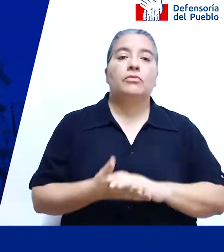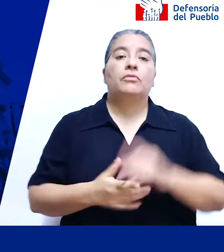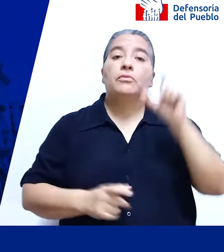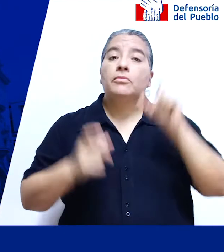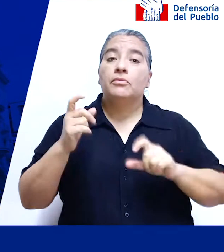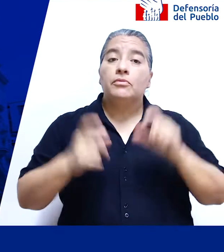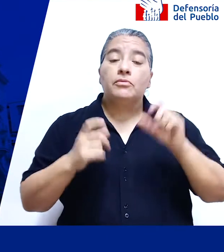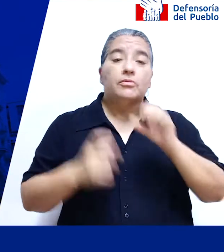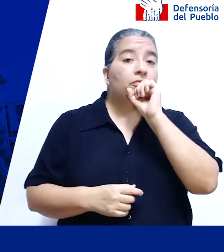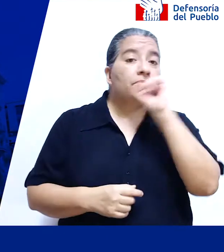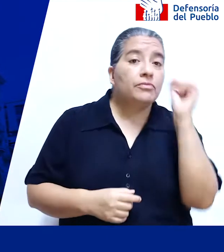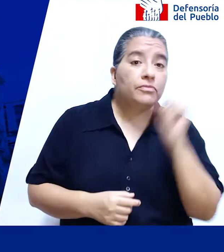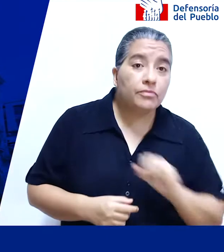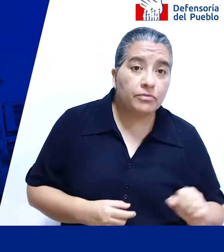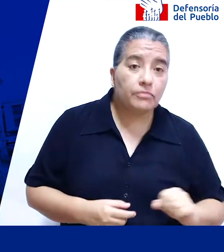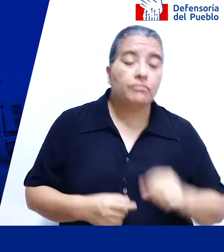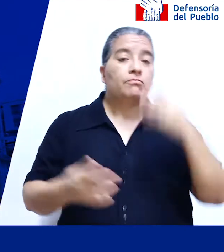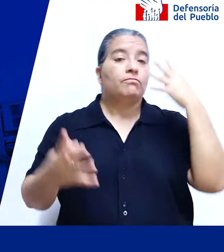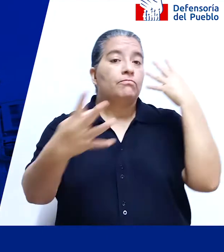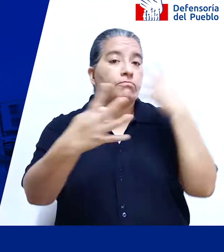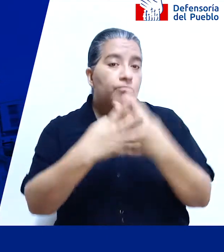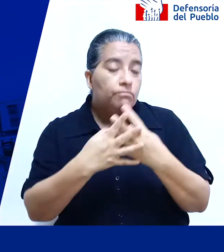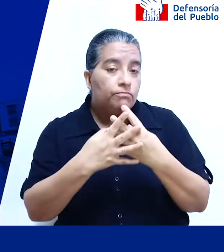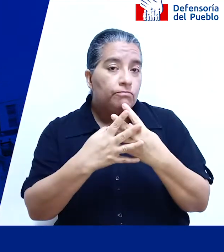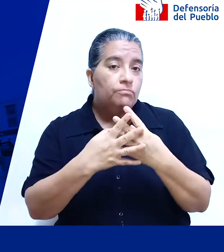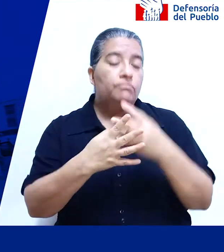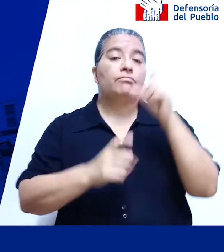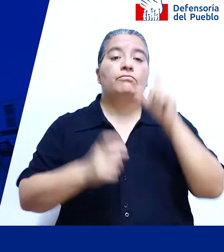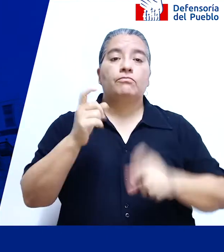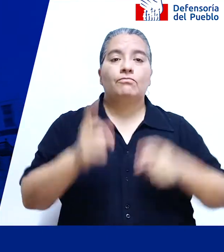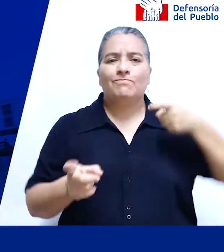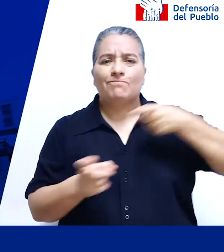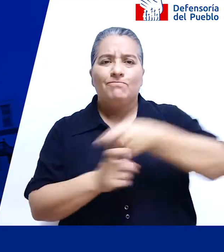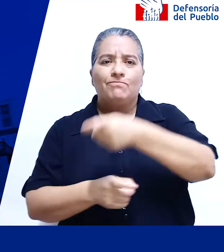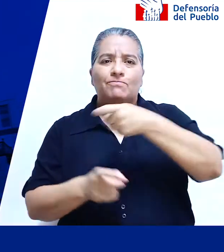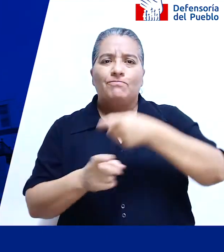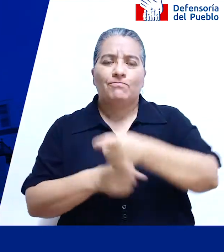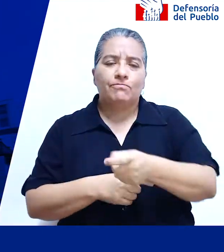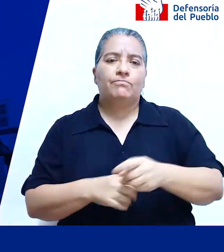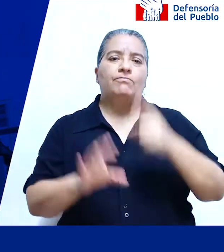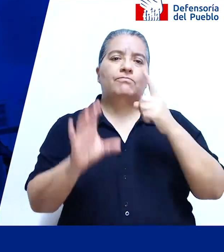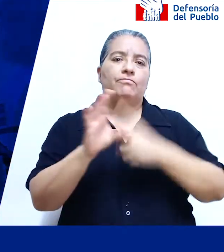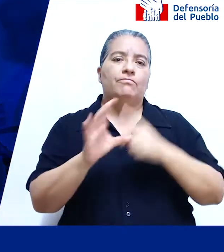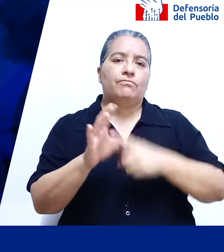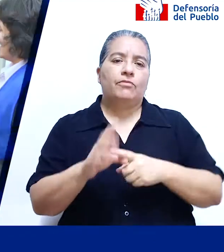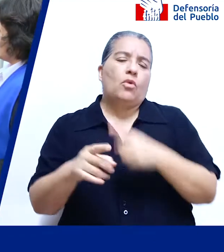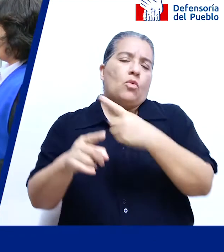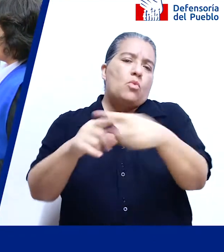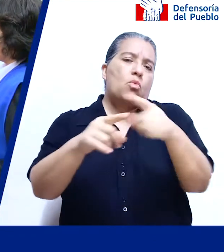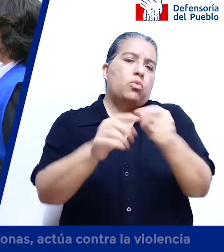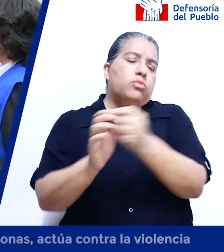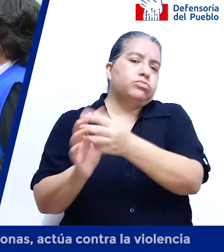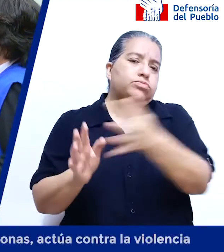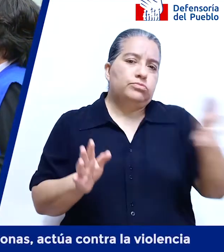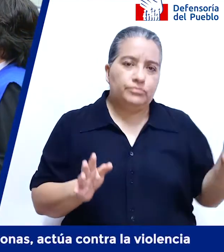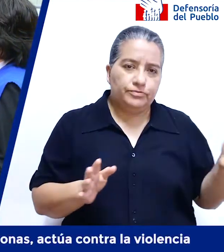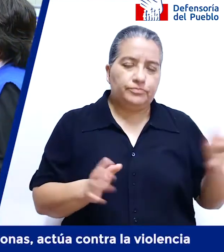personas en cárceles, personas víctimas del terrorismo, entre otras. Defiende la